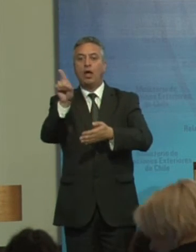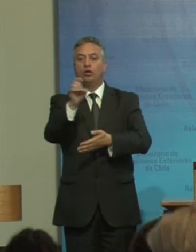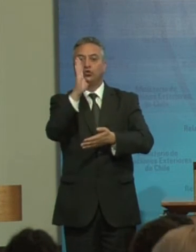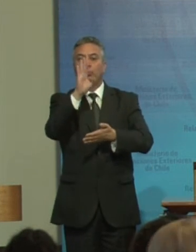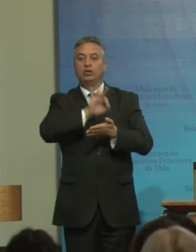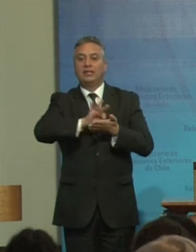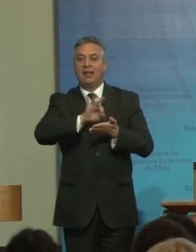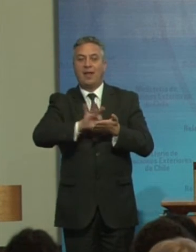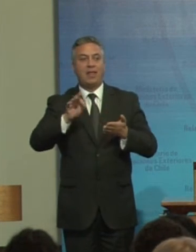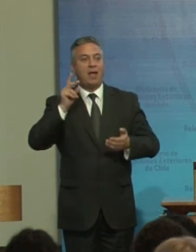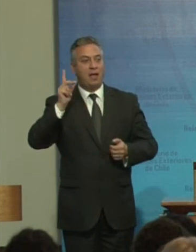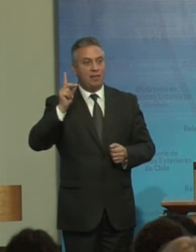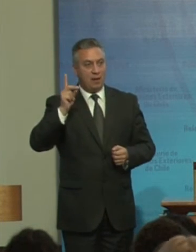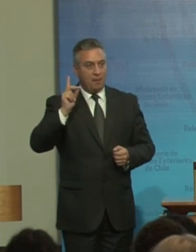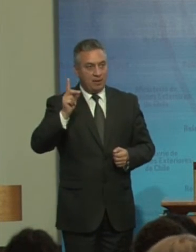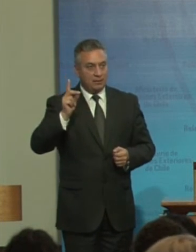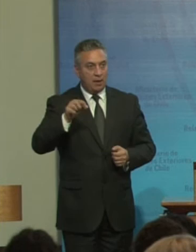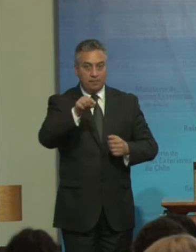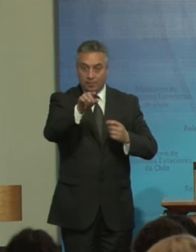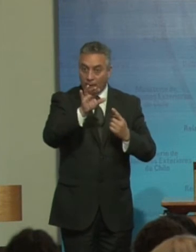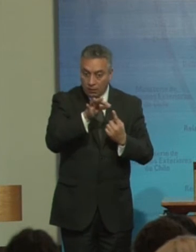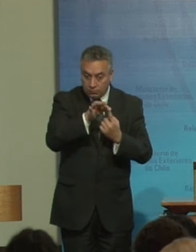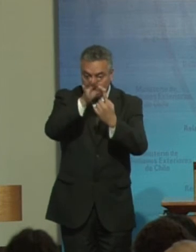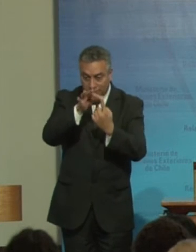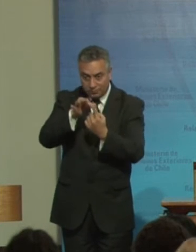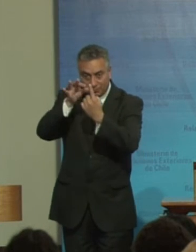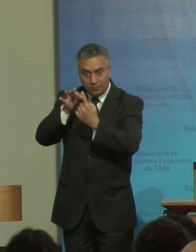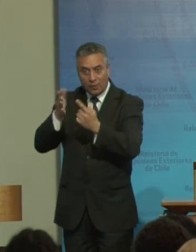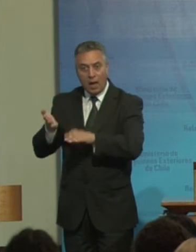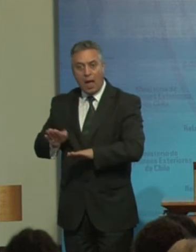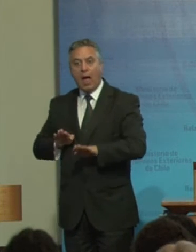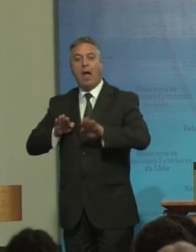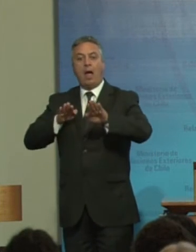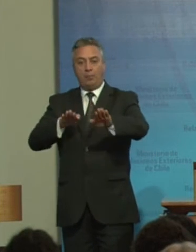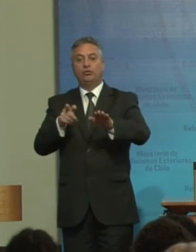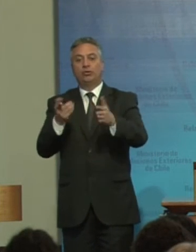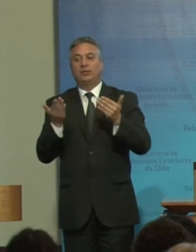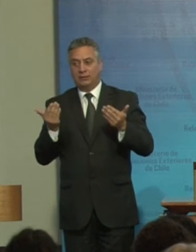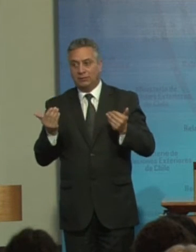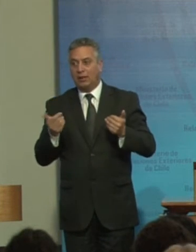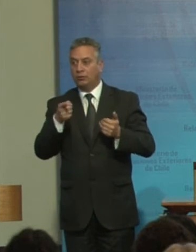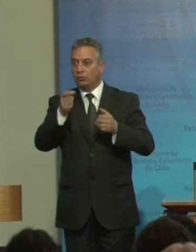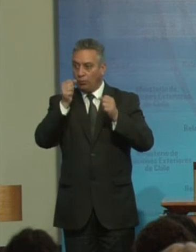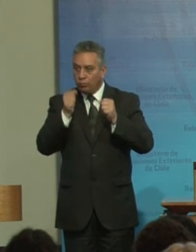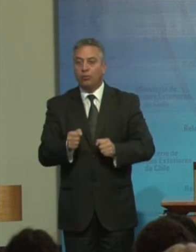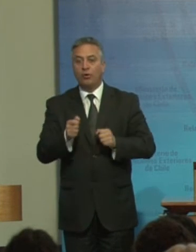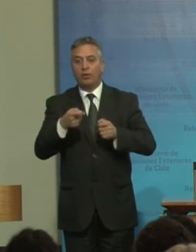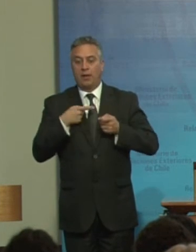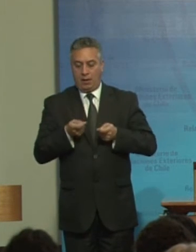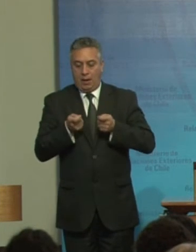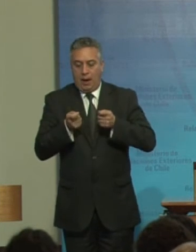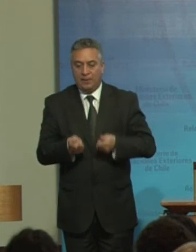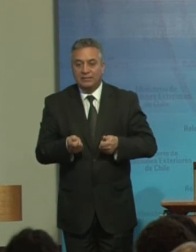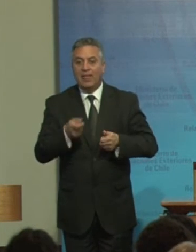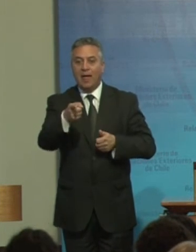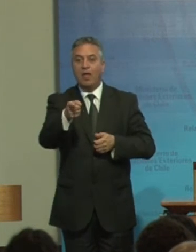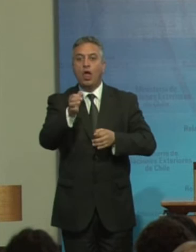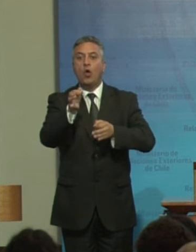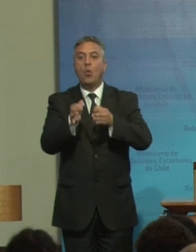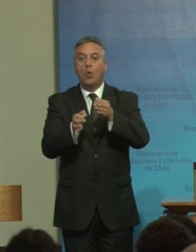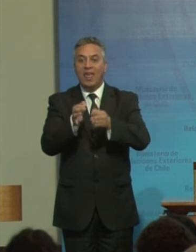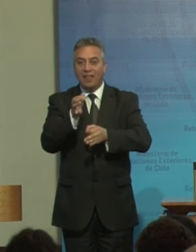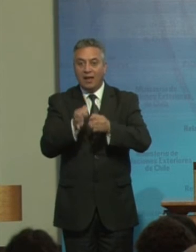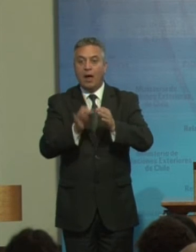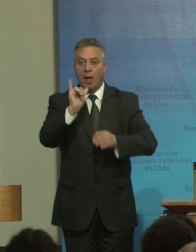De discapacidad Priorizando Los apoyos Necesarios Para ejercer La capacidad Jurídica Y su vida Independiente